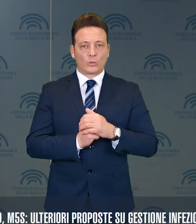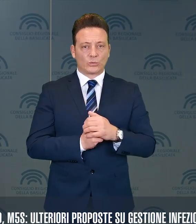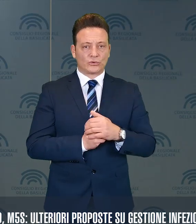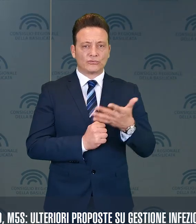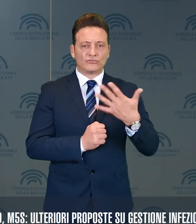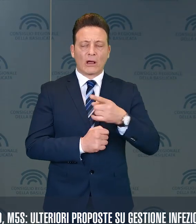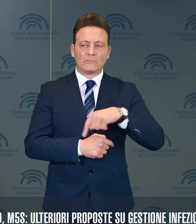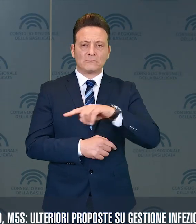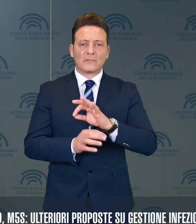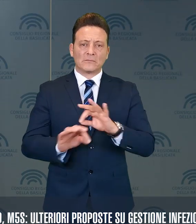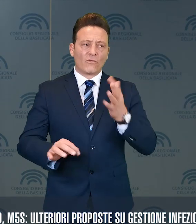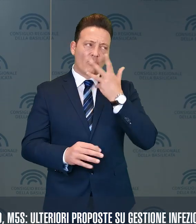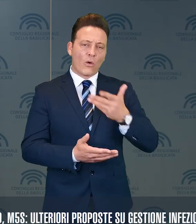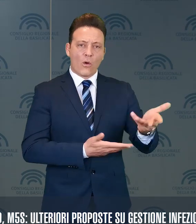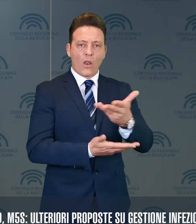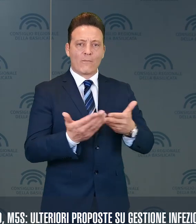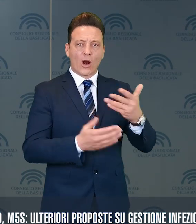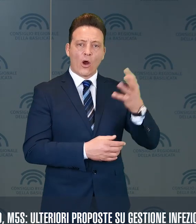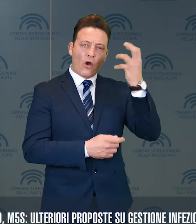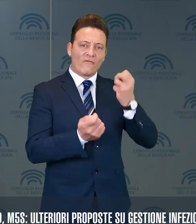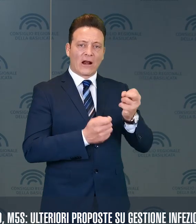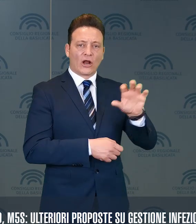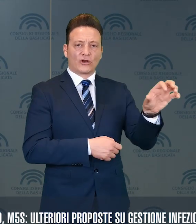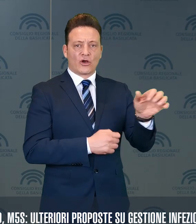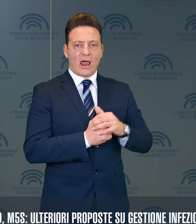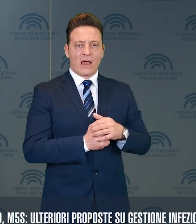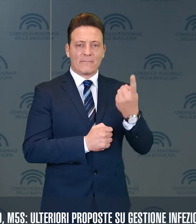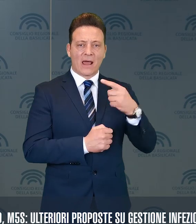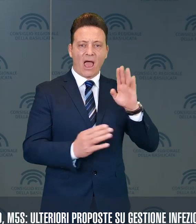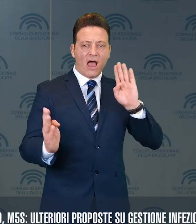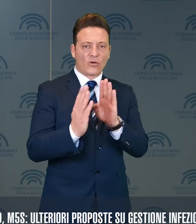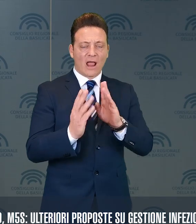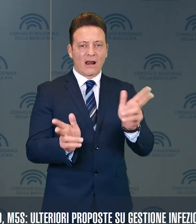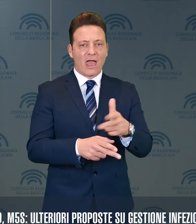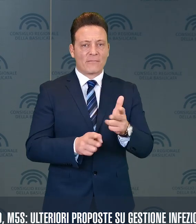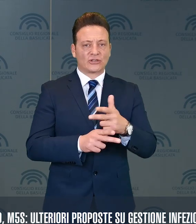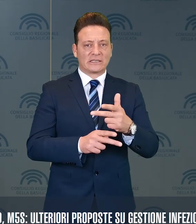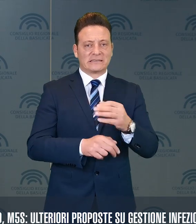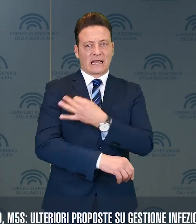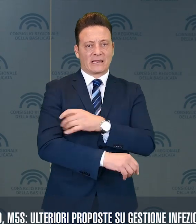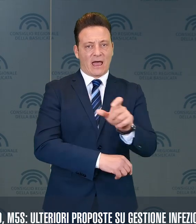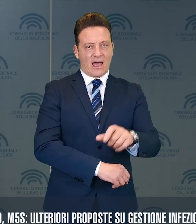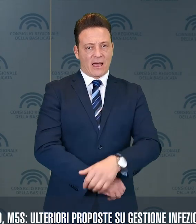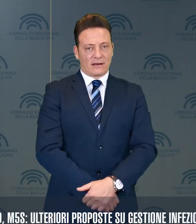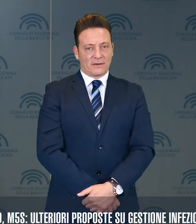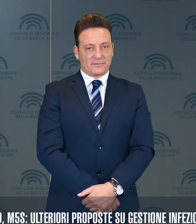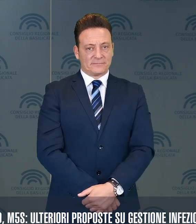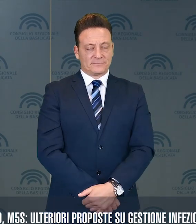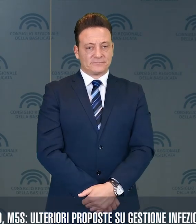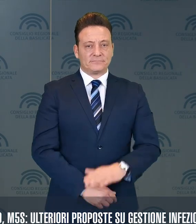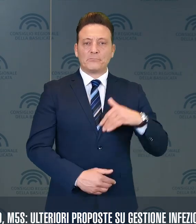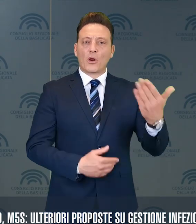hanno offerto la loro collaborazione al Governo regionale per fronteggiare l'emergenza sanitaria. Tra le